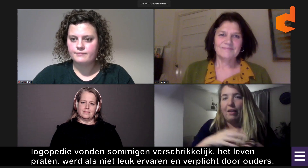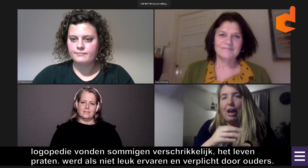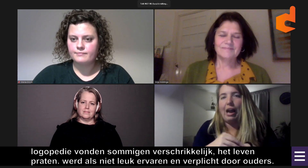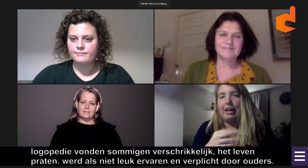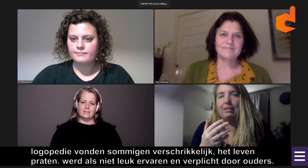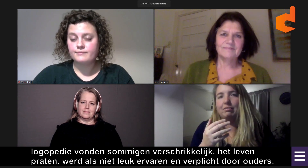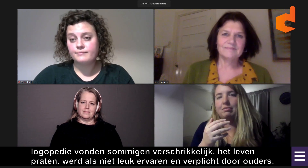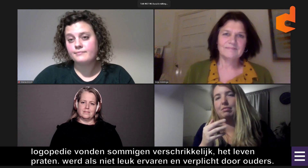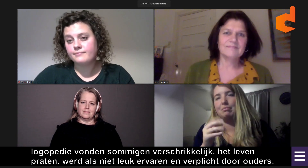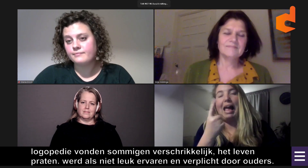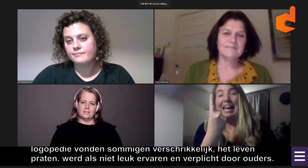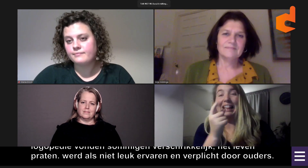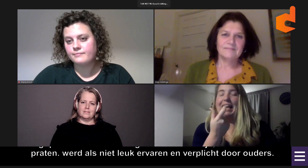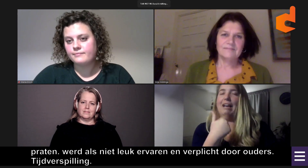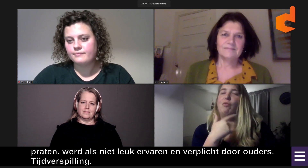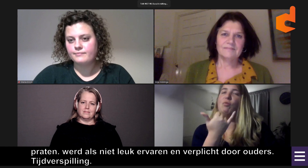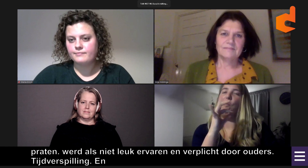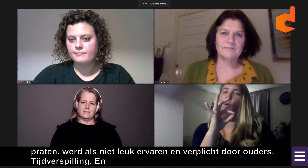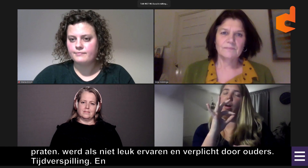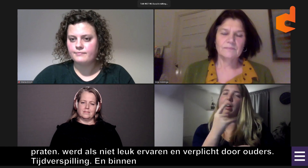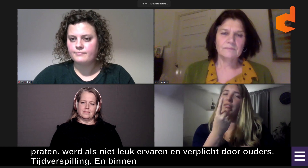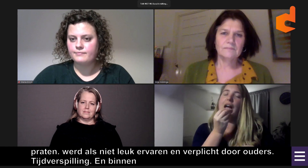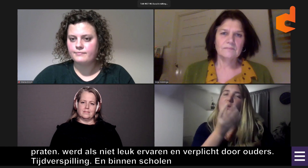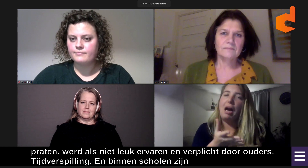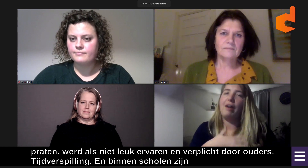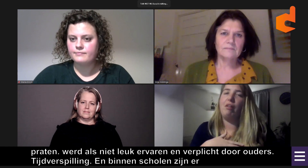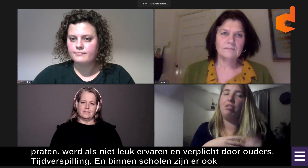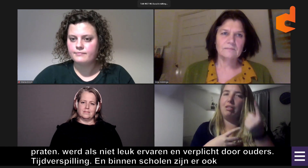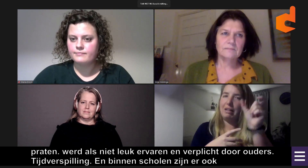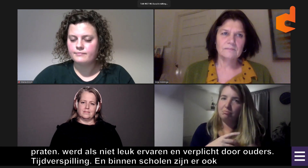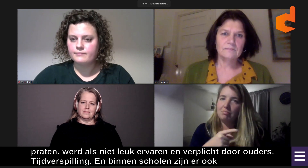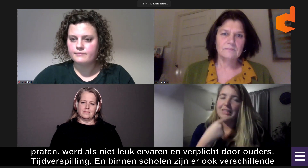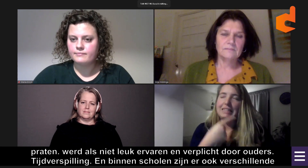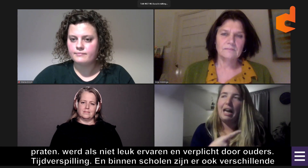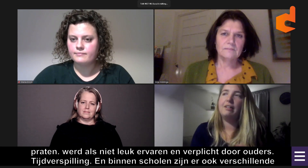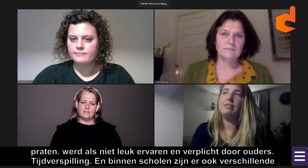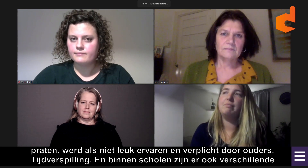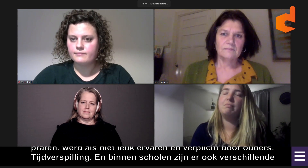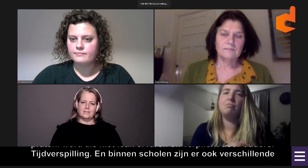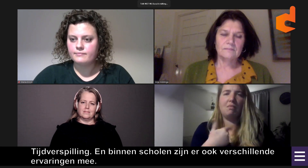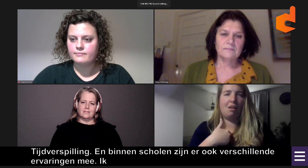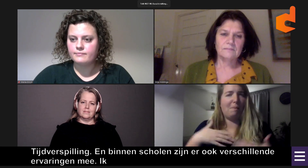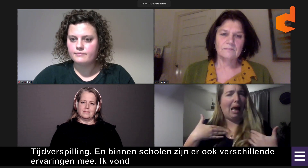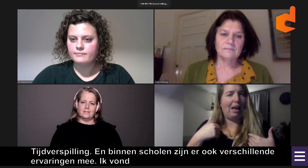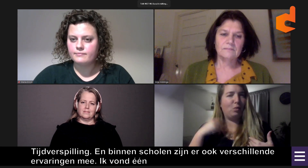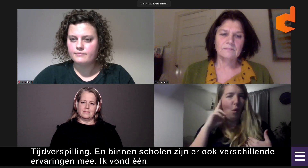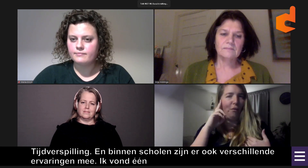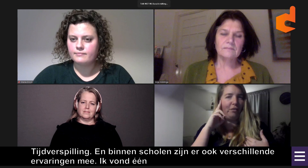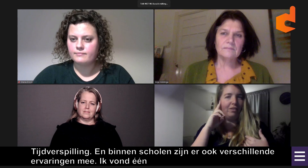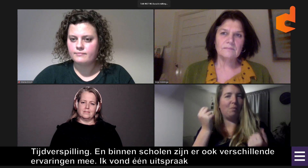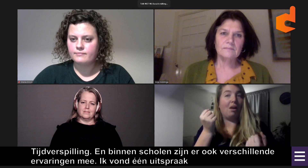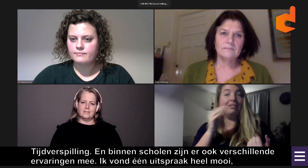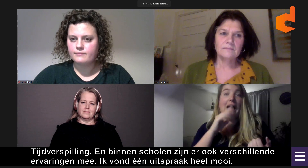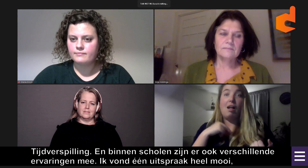En binnen scholen zijn er ook verschillende ervaringen ermee. En er is één ding wat ik wel een hele mooie uitspraak vond van iemand. Die zei